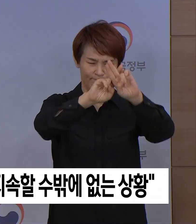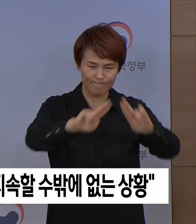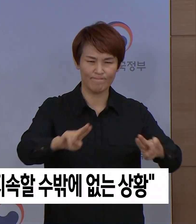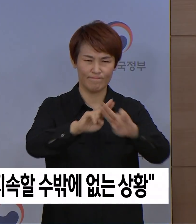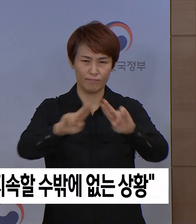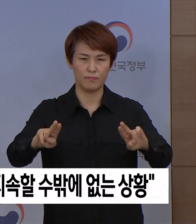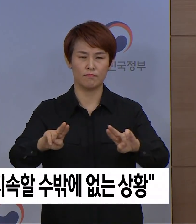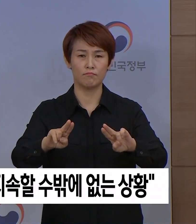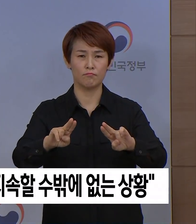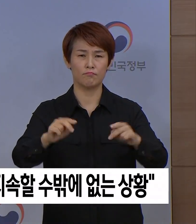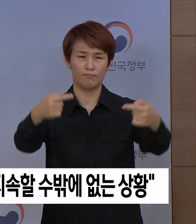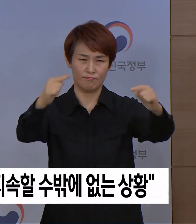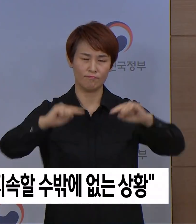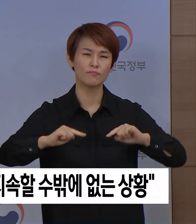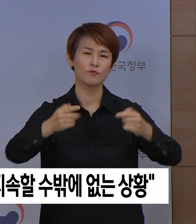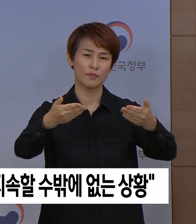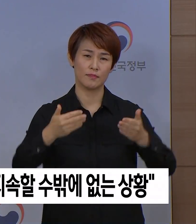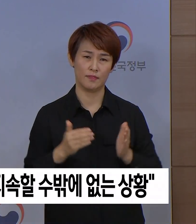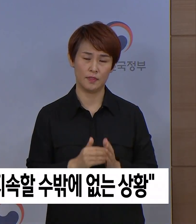동참해 주고 계십니다.